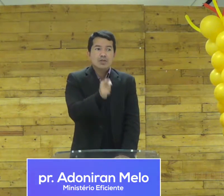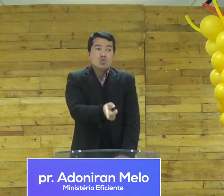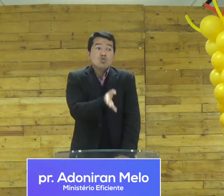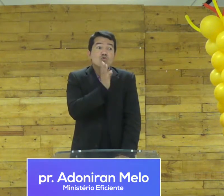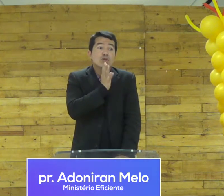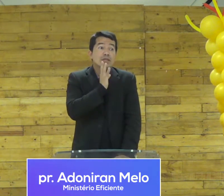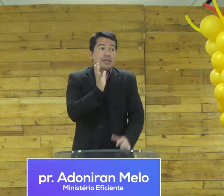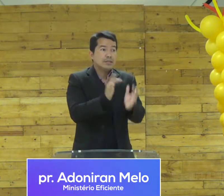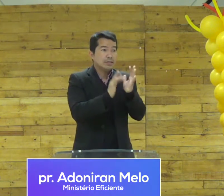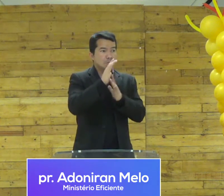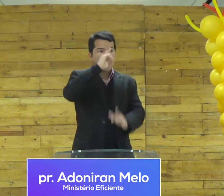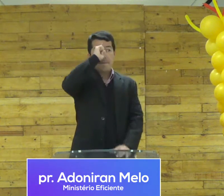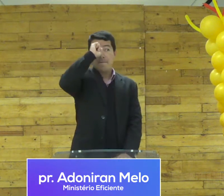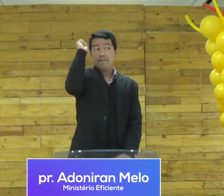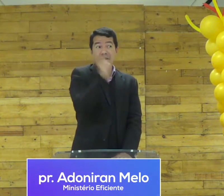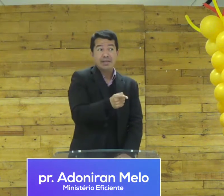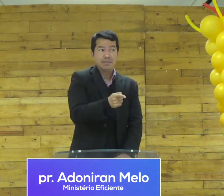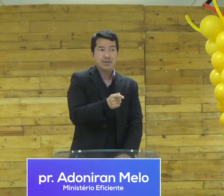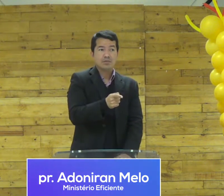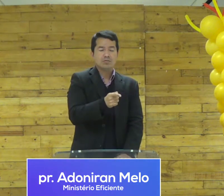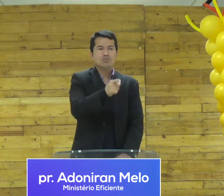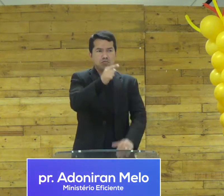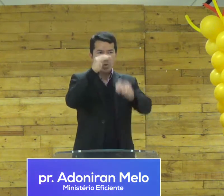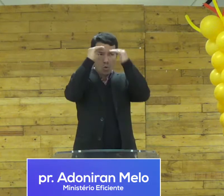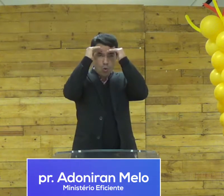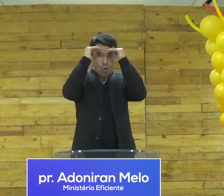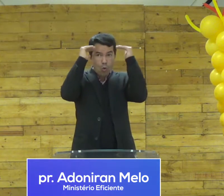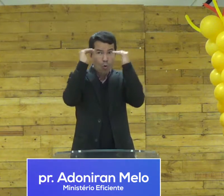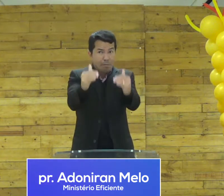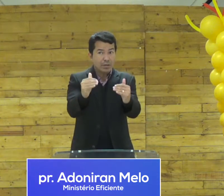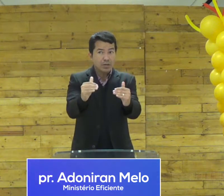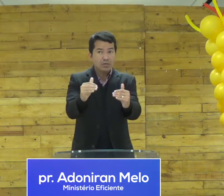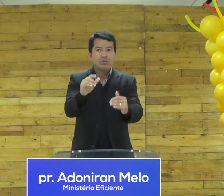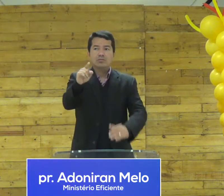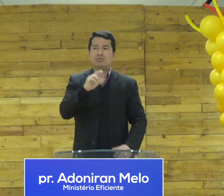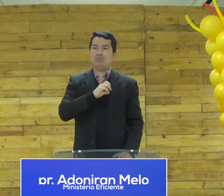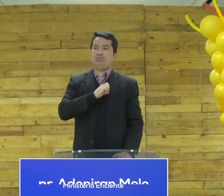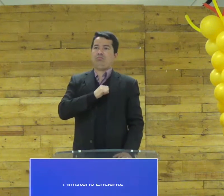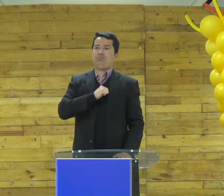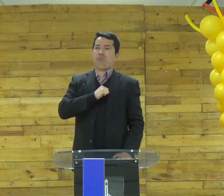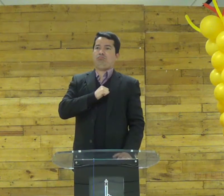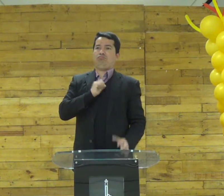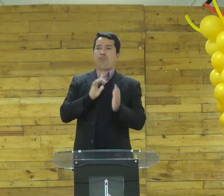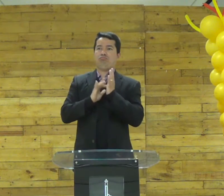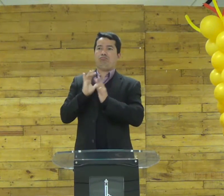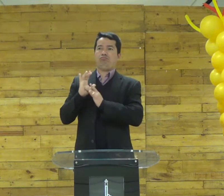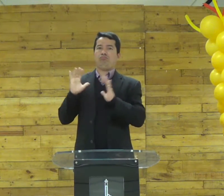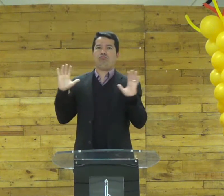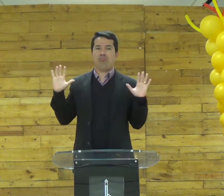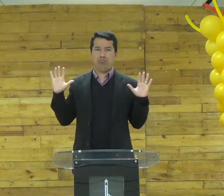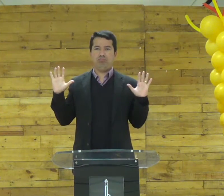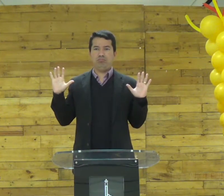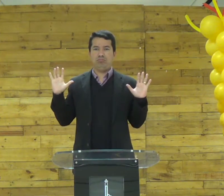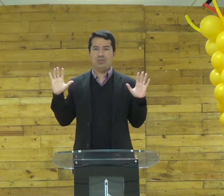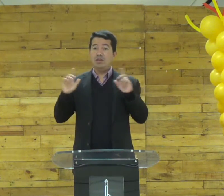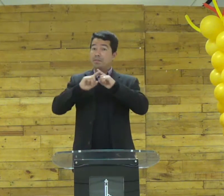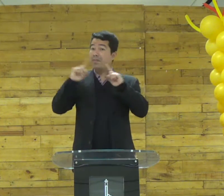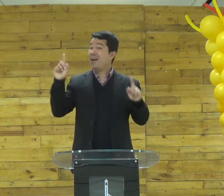se você conhece Jesus e conhece os seus mandamentos e você os obedece então é porque você ama ele ponto